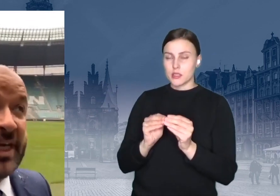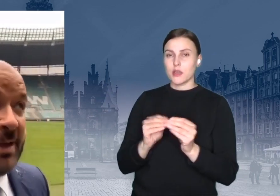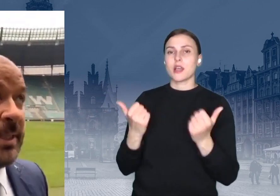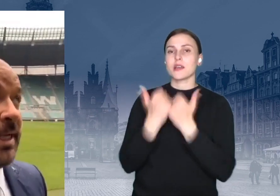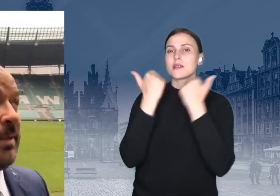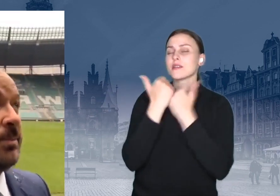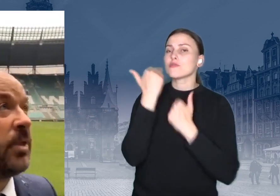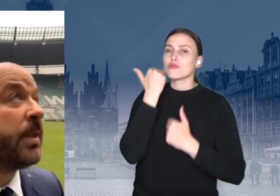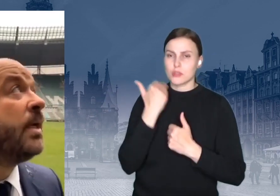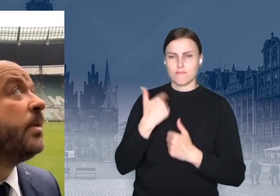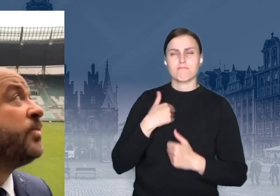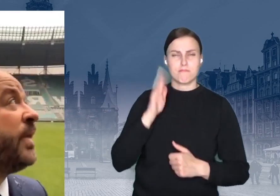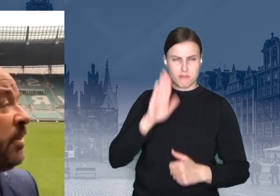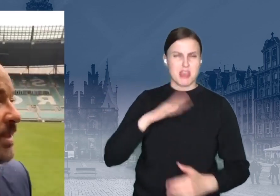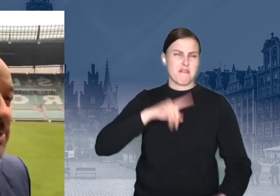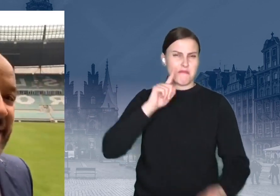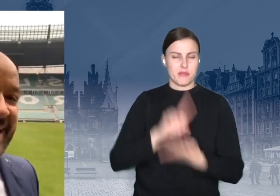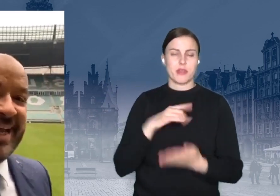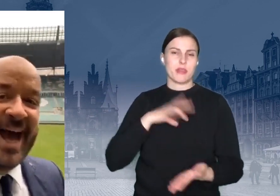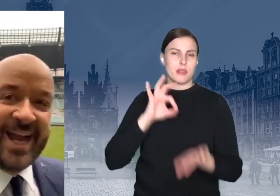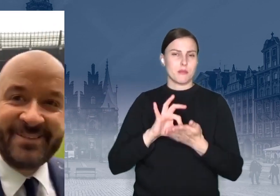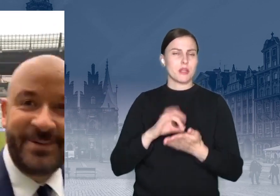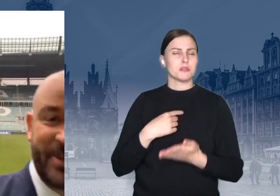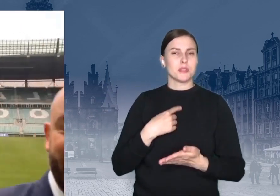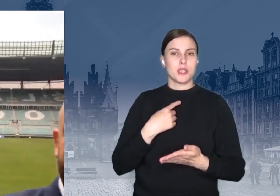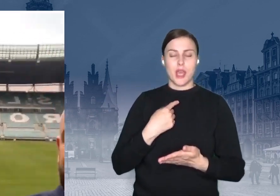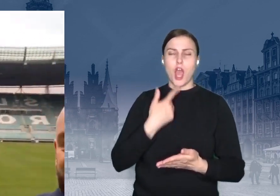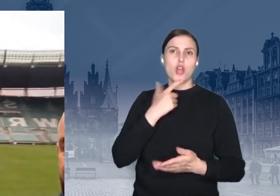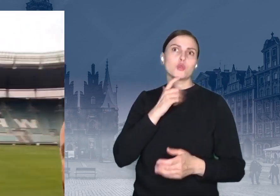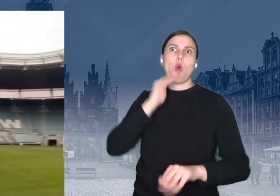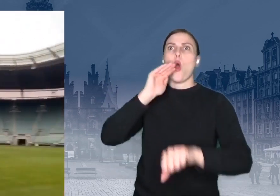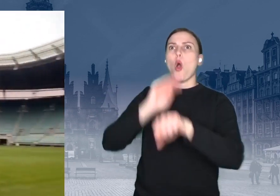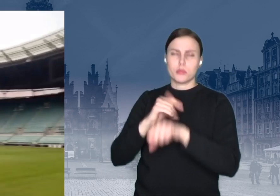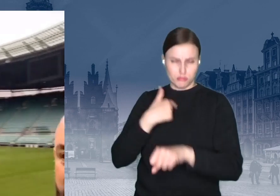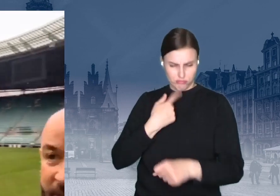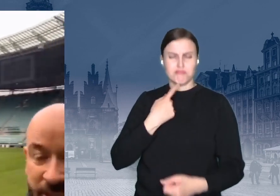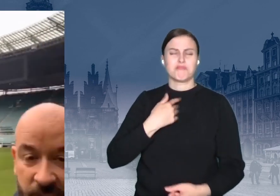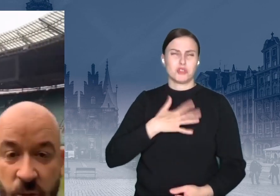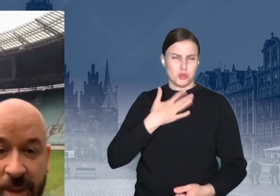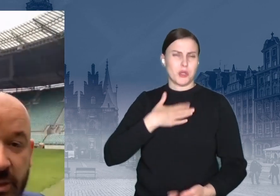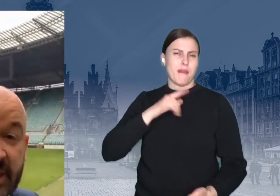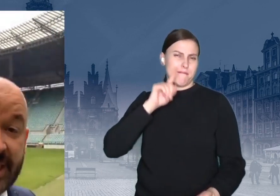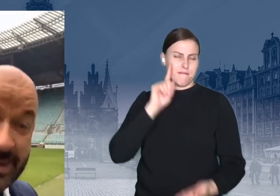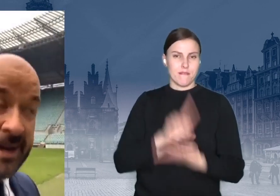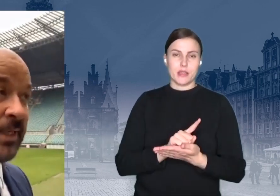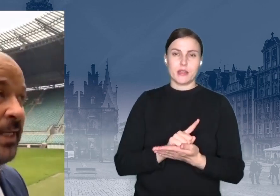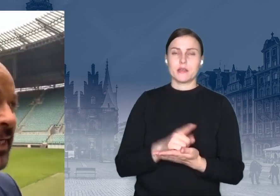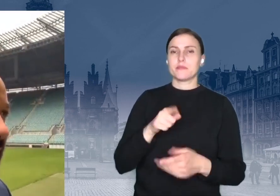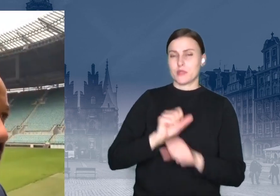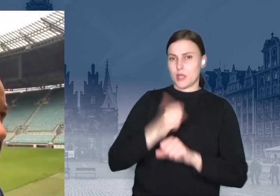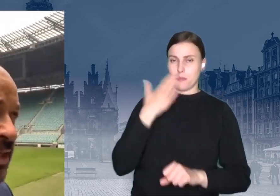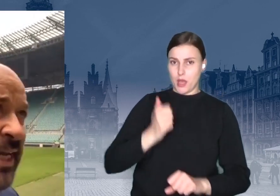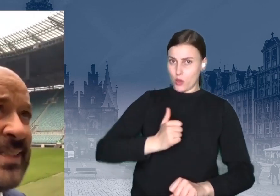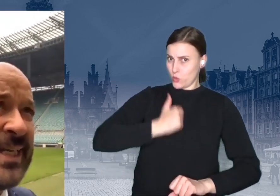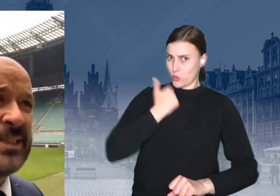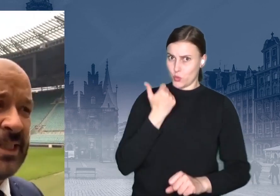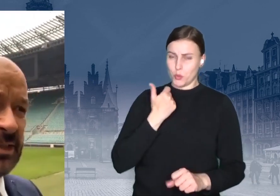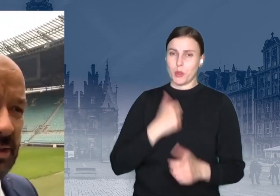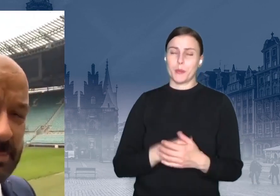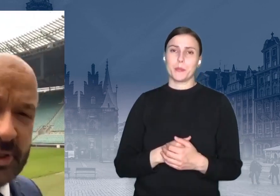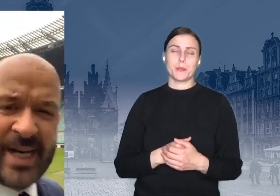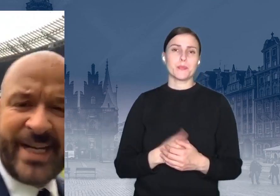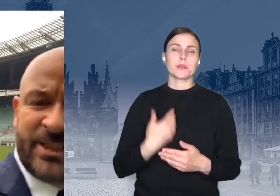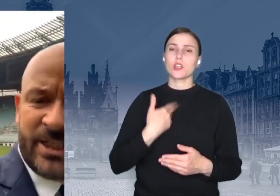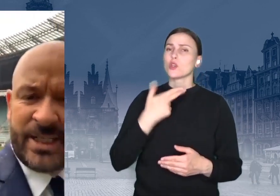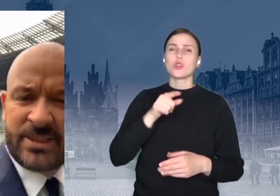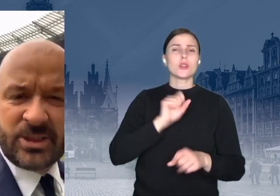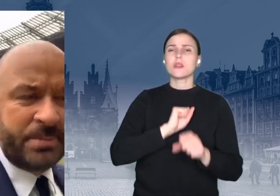Wygramy, wygramy i ja Wam to mówię. Nie obiecuję, ale ja Wam to mówię. No i co? To jest nasza duma, słuchajcie, naprawdę. I to nie jest tak,